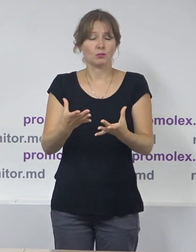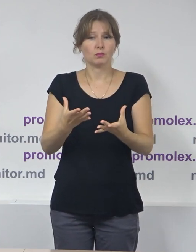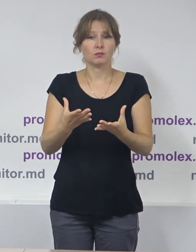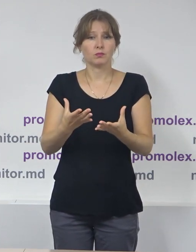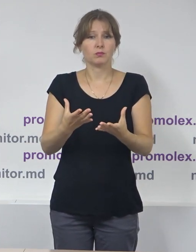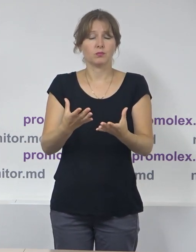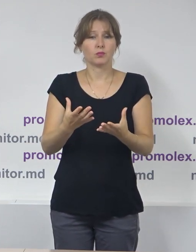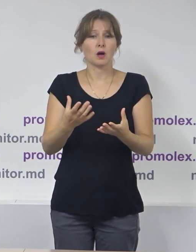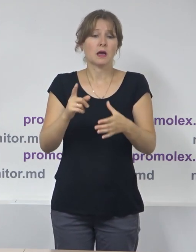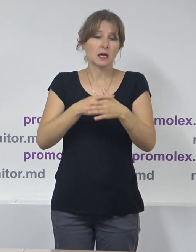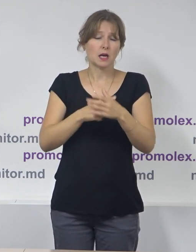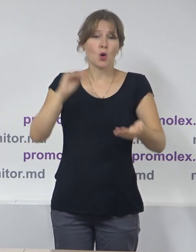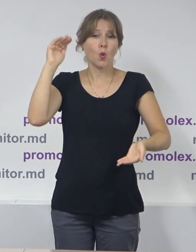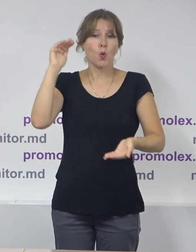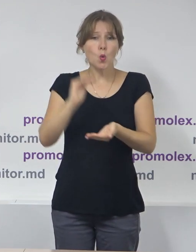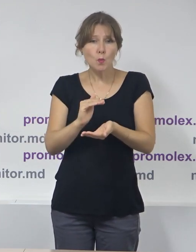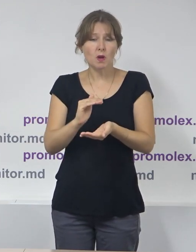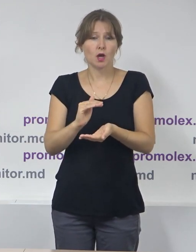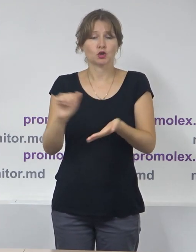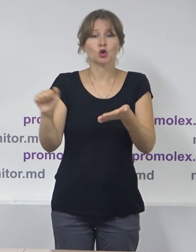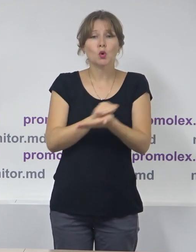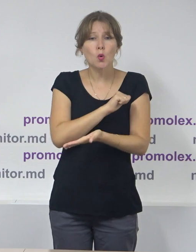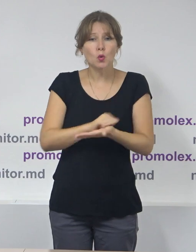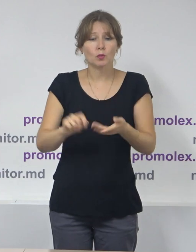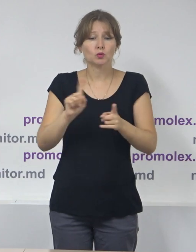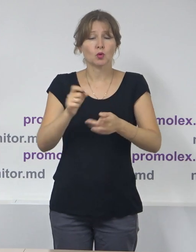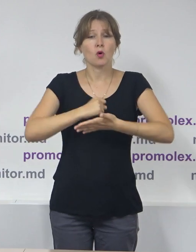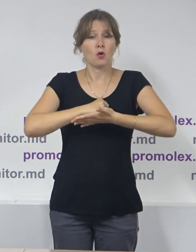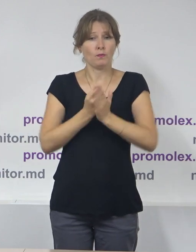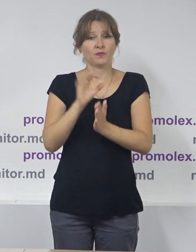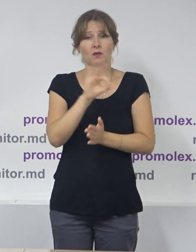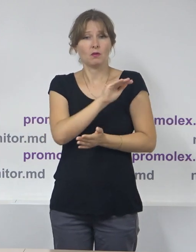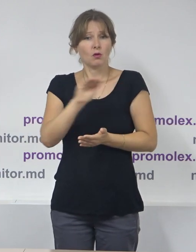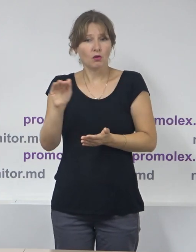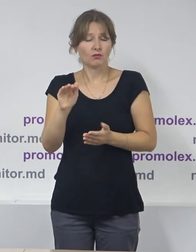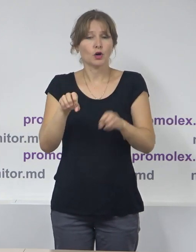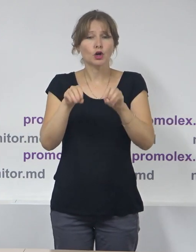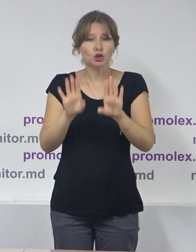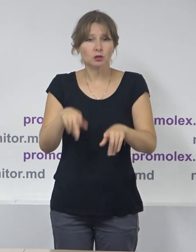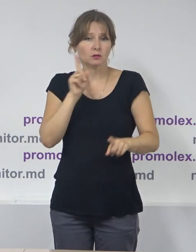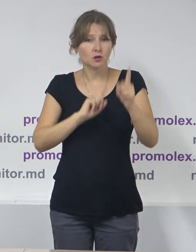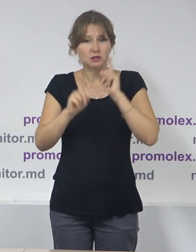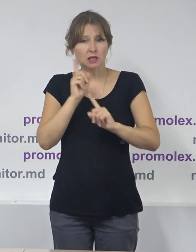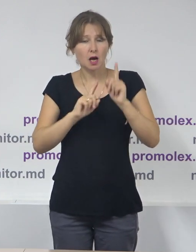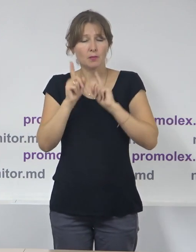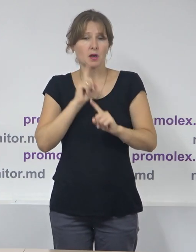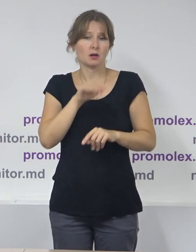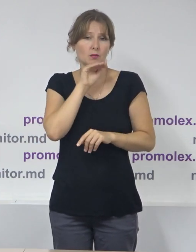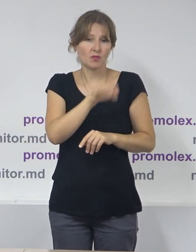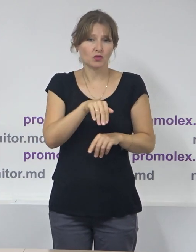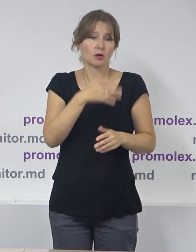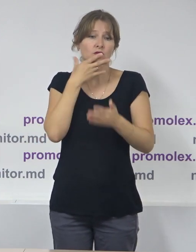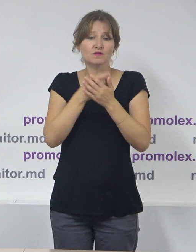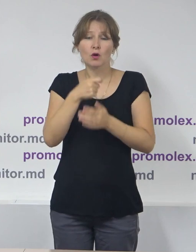sau se reduce la o simplă formalitate cea de aprobare oficială a deciziilor în cadrul ședinților organelor competente ale